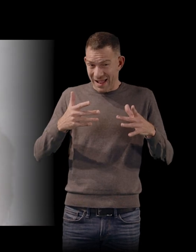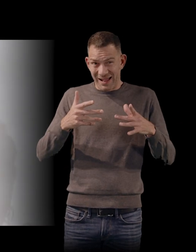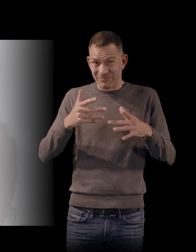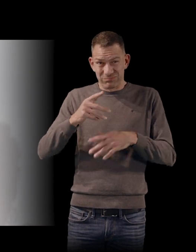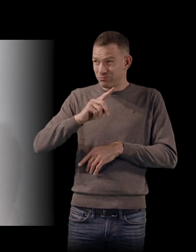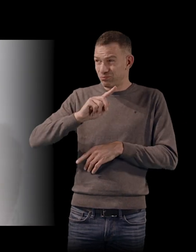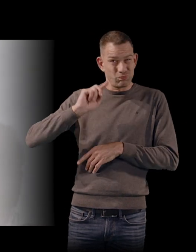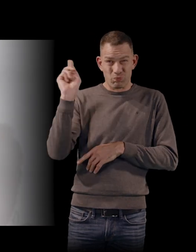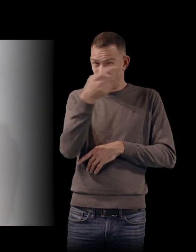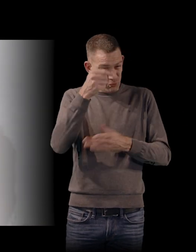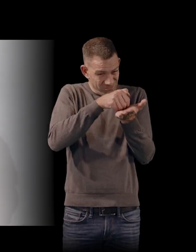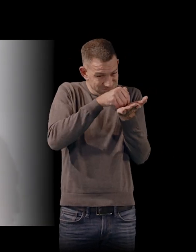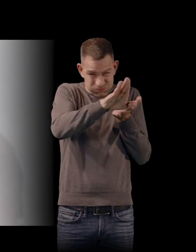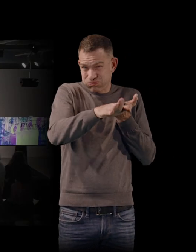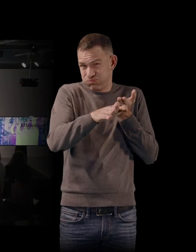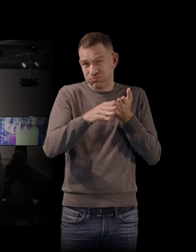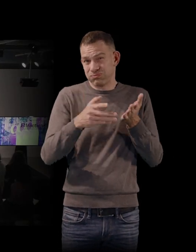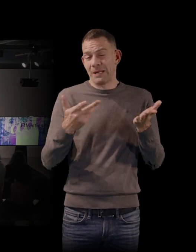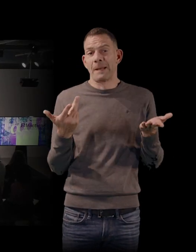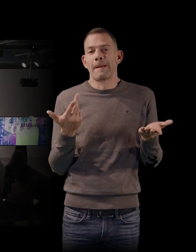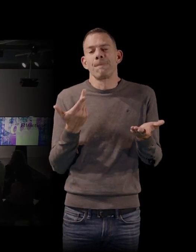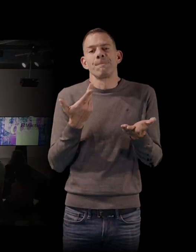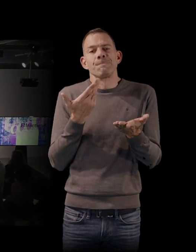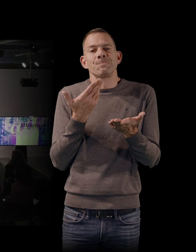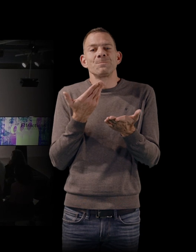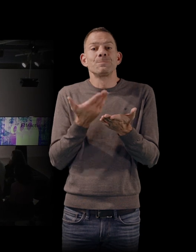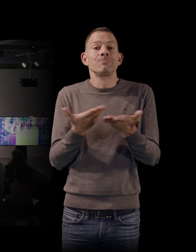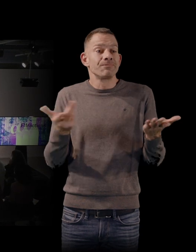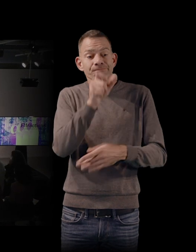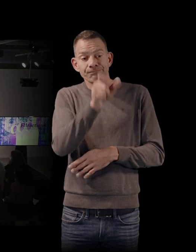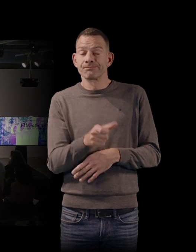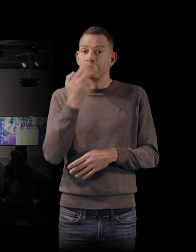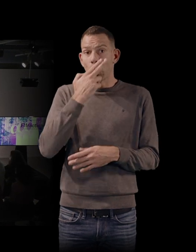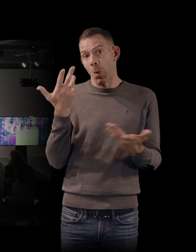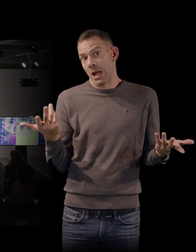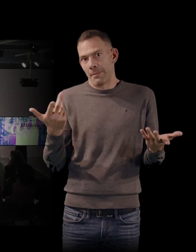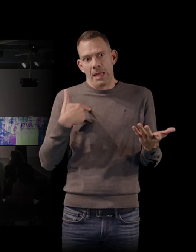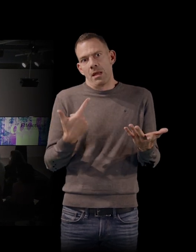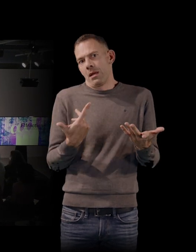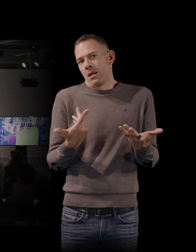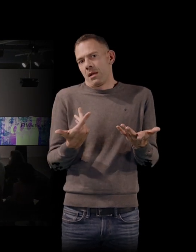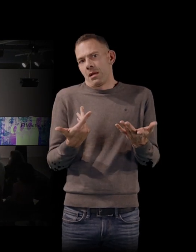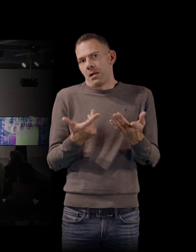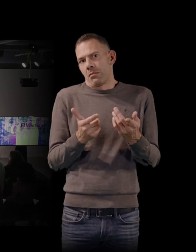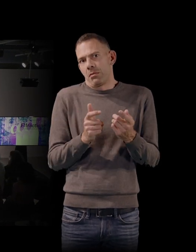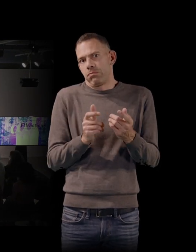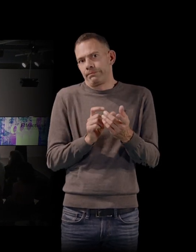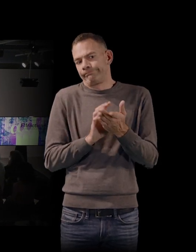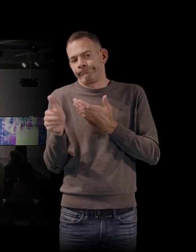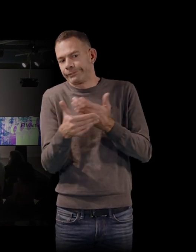tous ses compatriotes. Et c'est vrai que du coup, comme il était noir, on ressurgit tout de suite toutes les crispations que ce pays